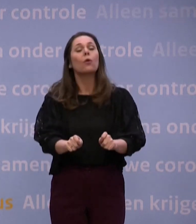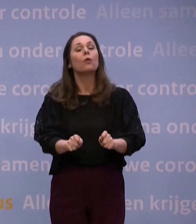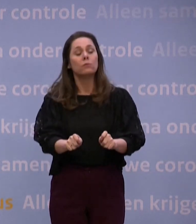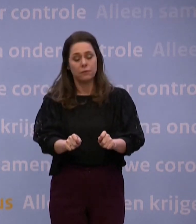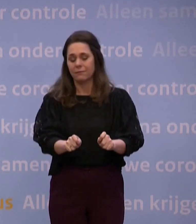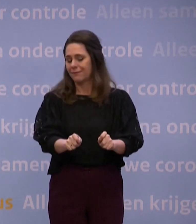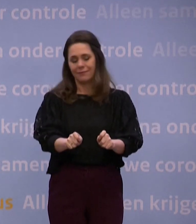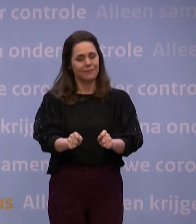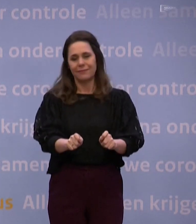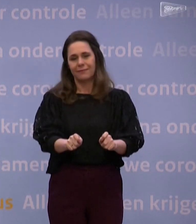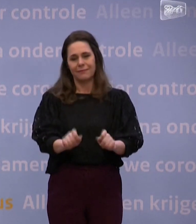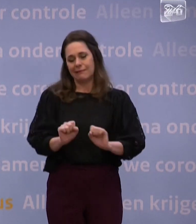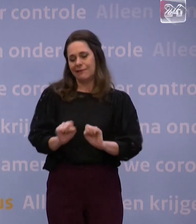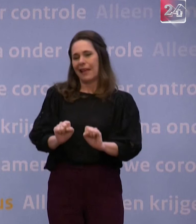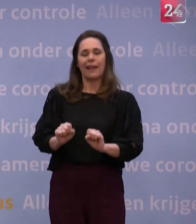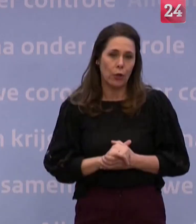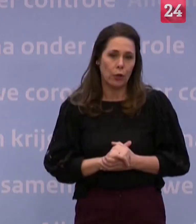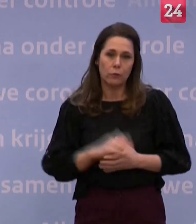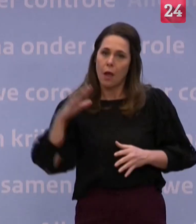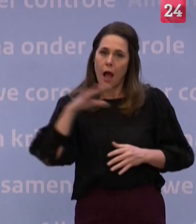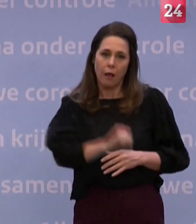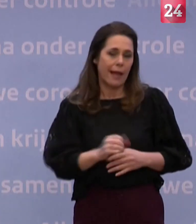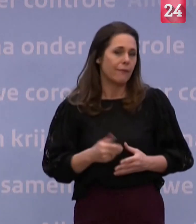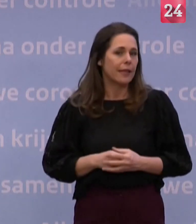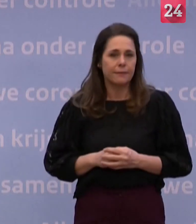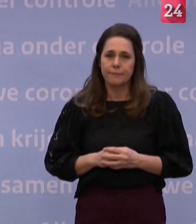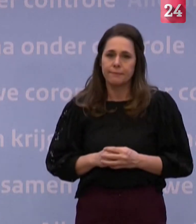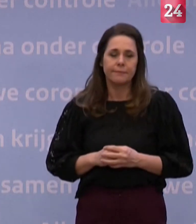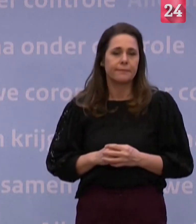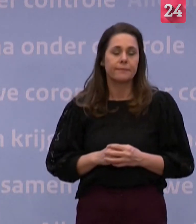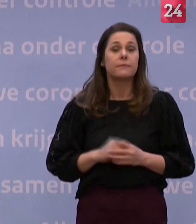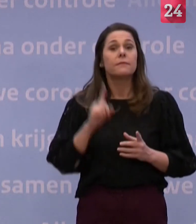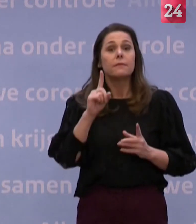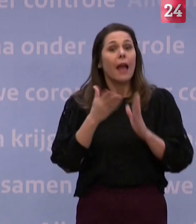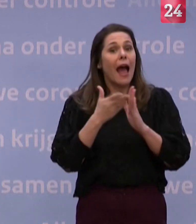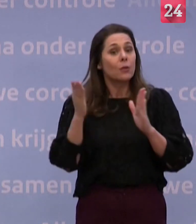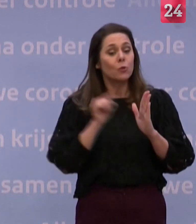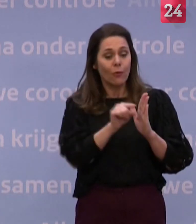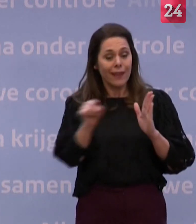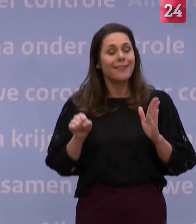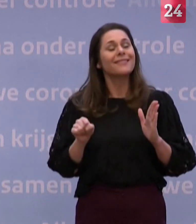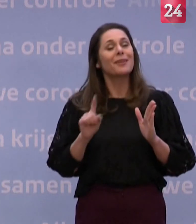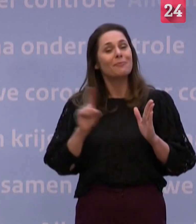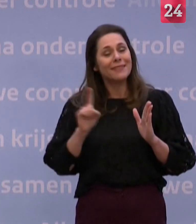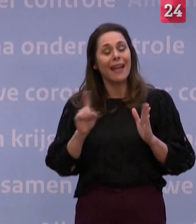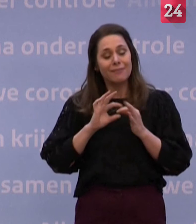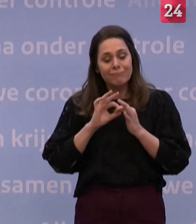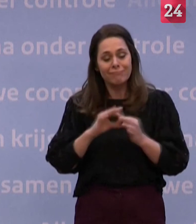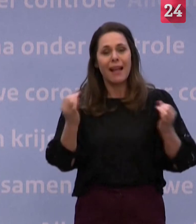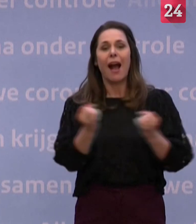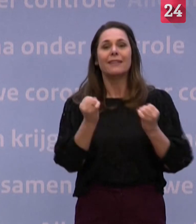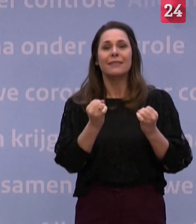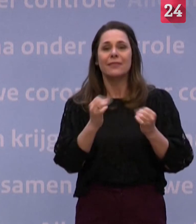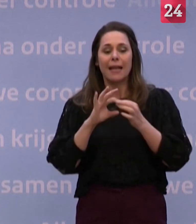verkiezingen natuurlijk niet in de weg staan. Deze uitzonderingen gelden natuurlijk alleen voor activiteiten die horen bij die